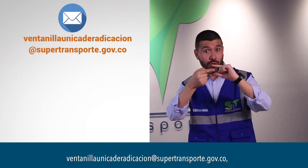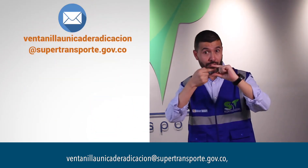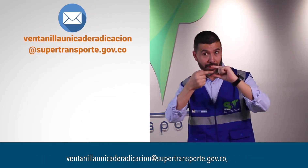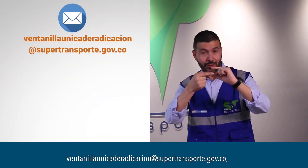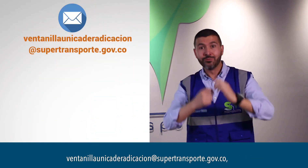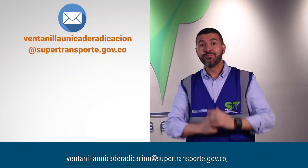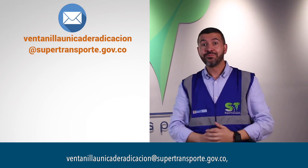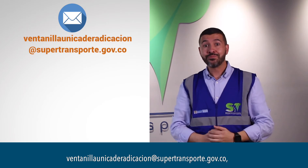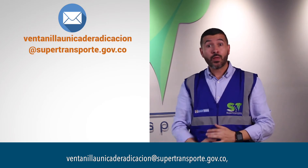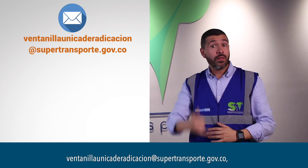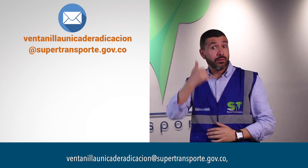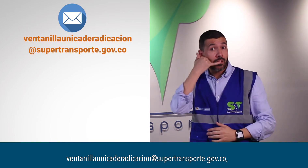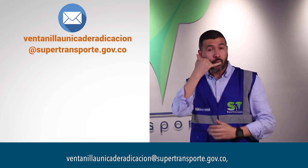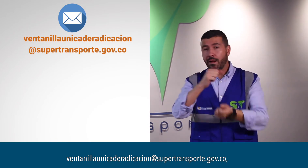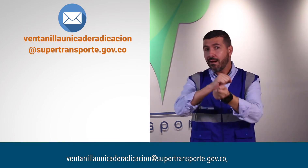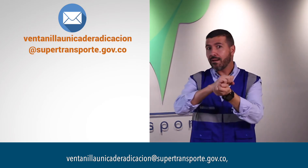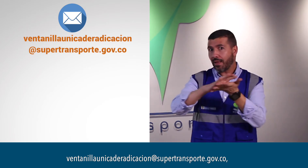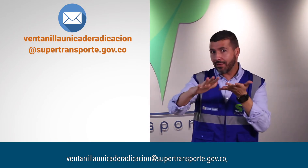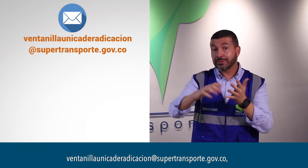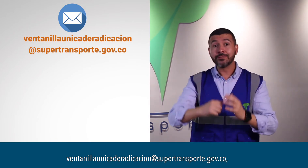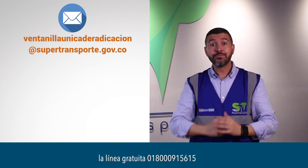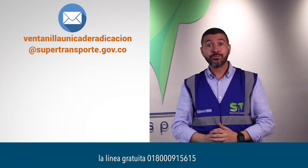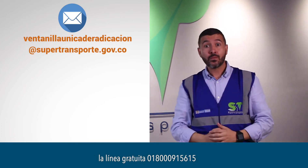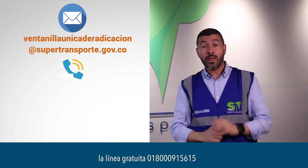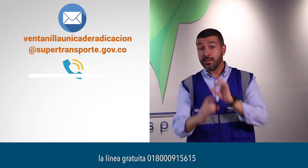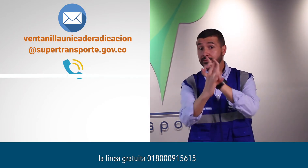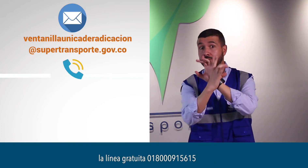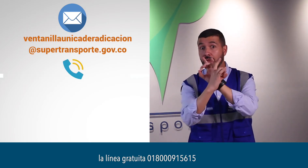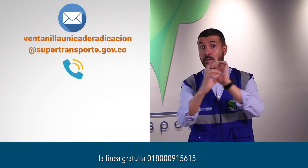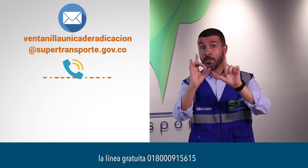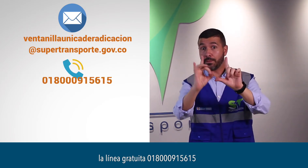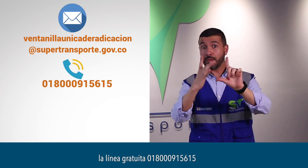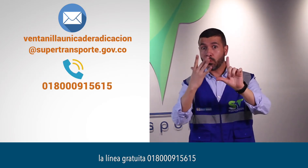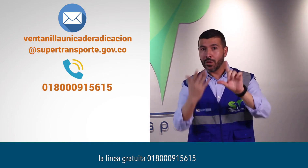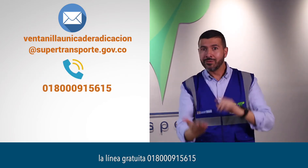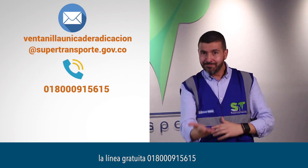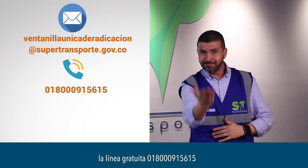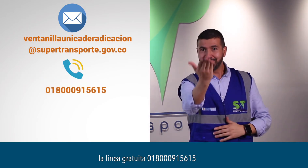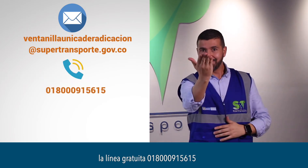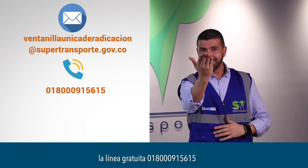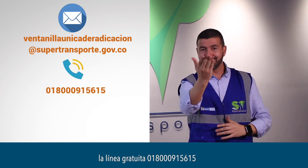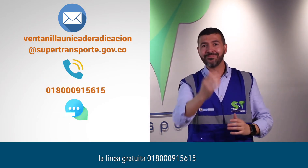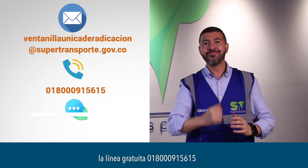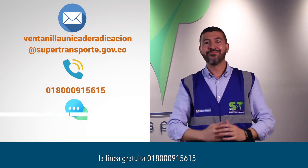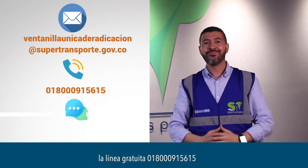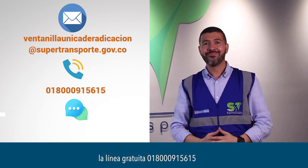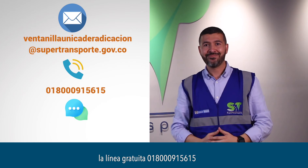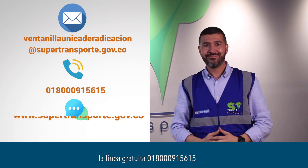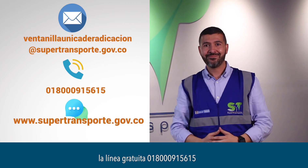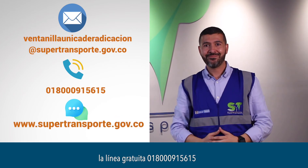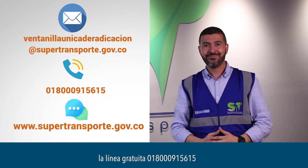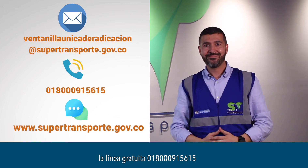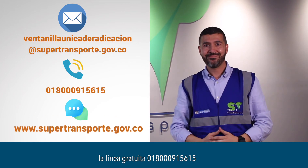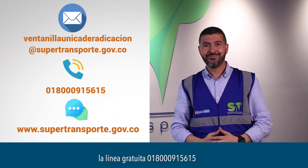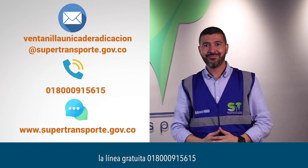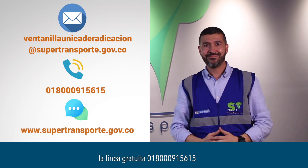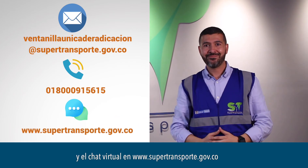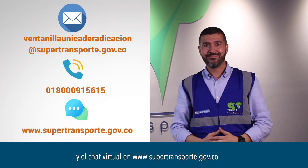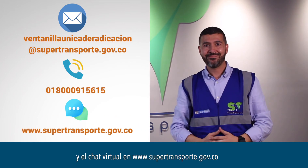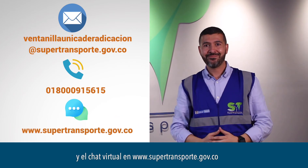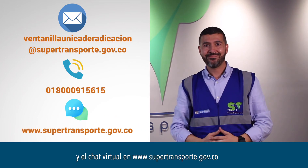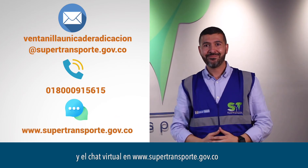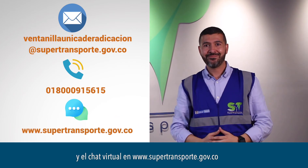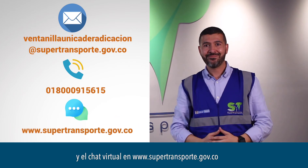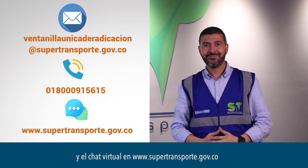arroba supertransporte.gov.co, la línea gratuita 018000 915615